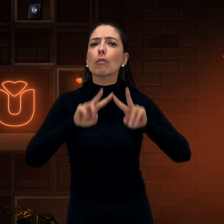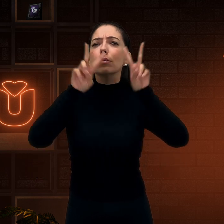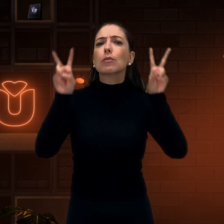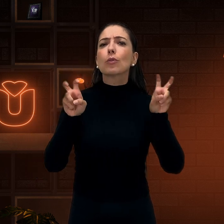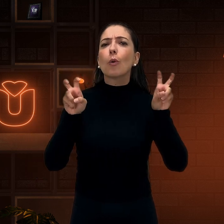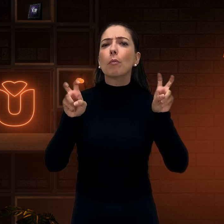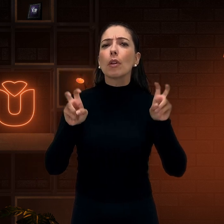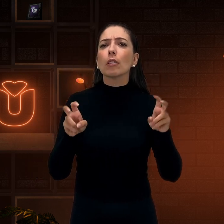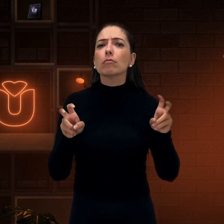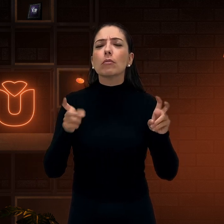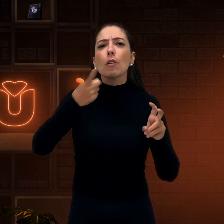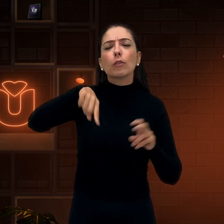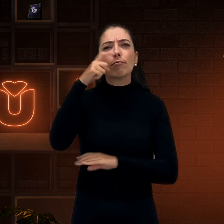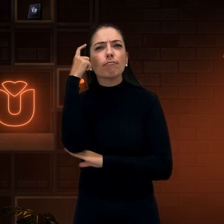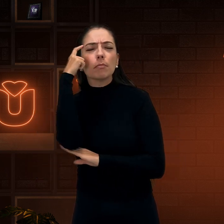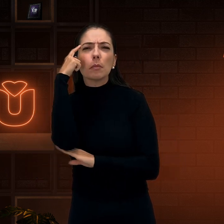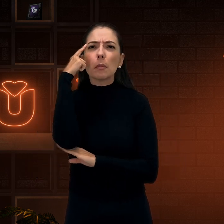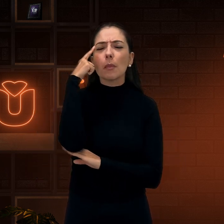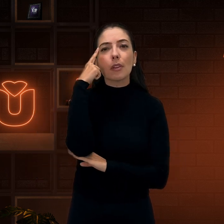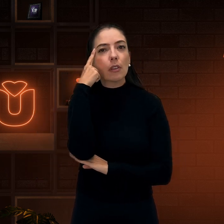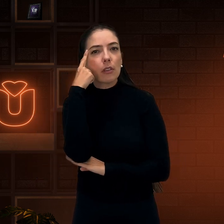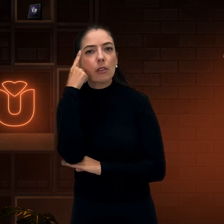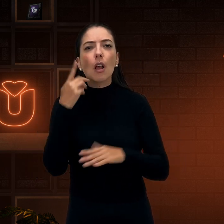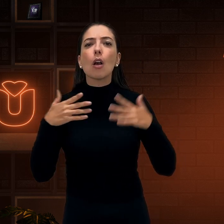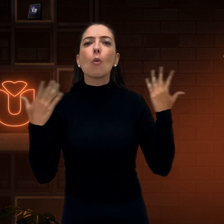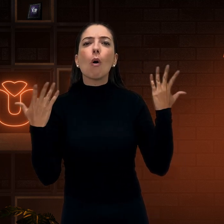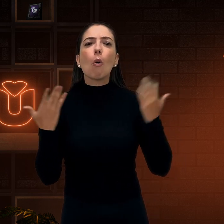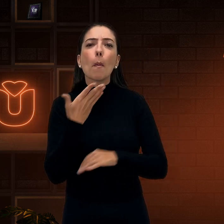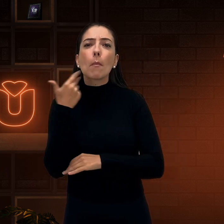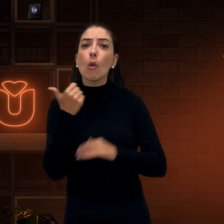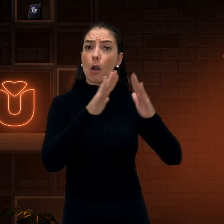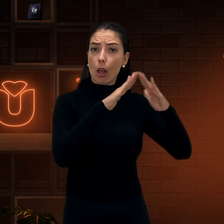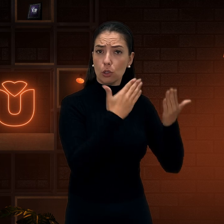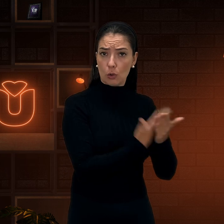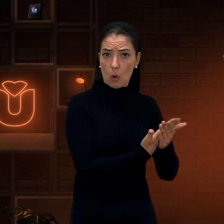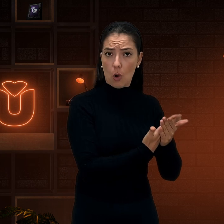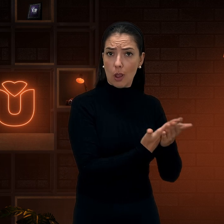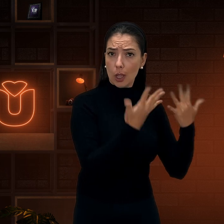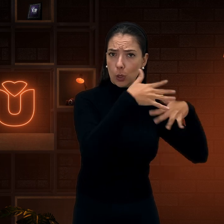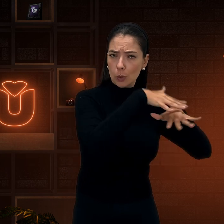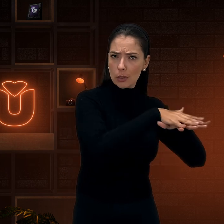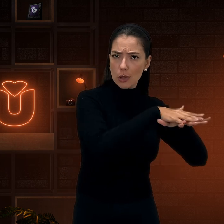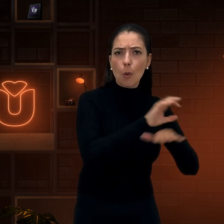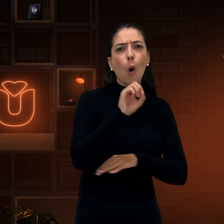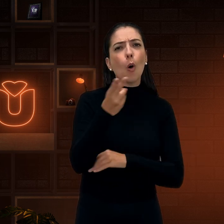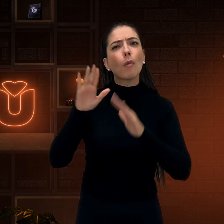Então, nós vamos falar sobre esse assunto. Qual a melhor? A escola inclusiva